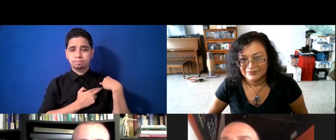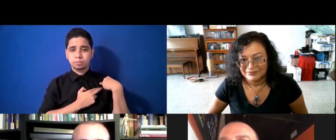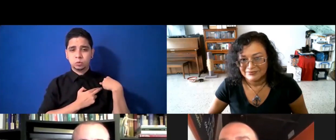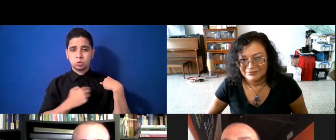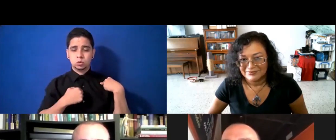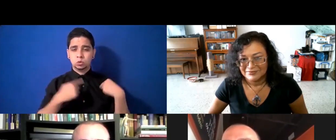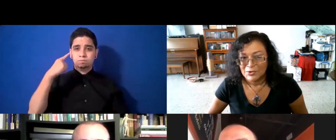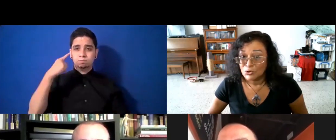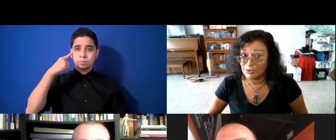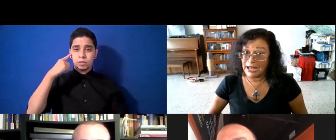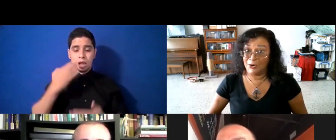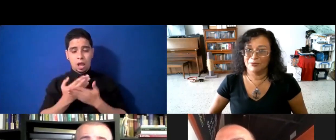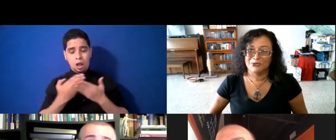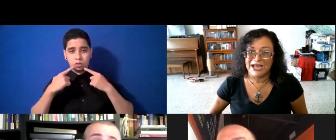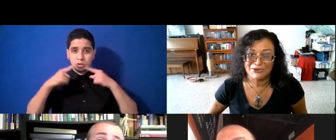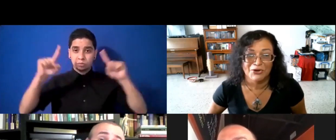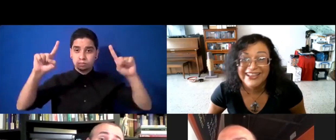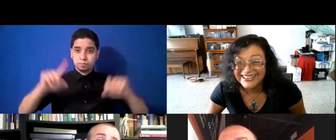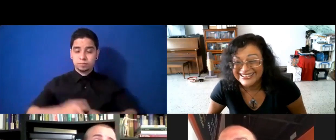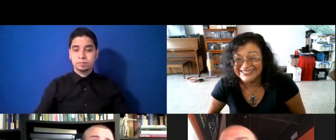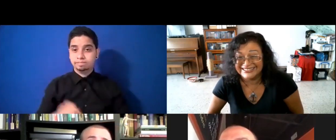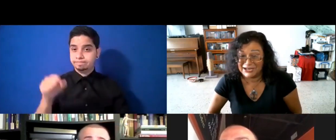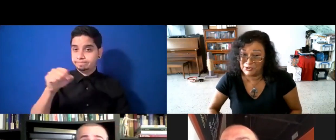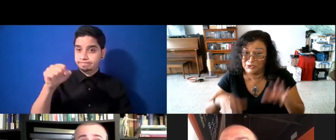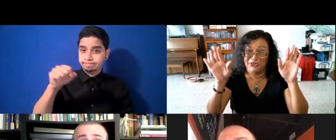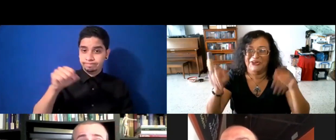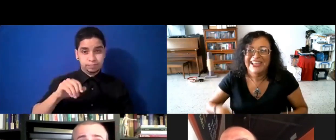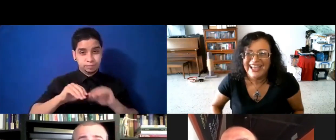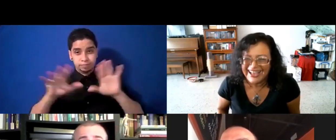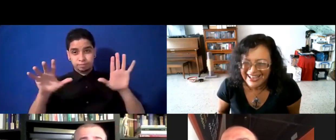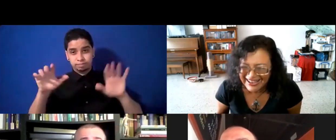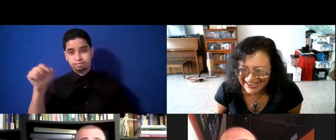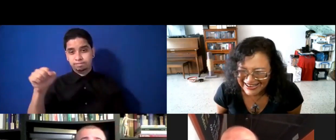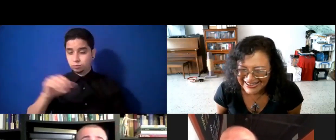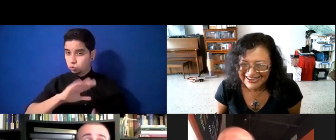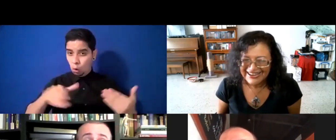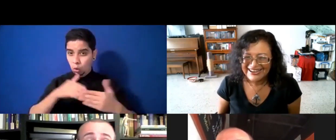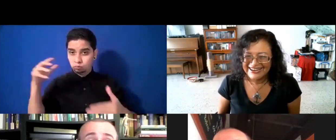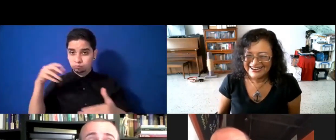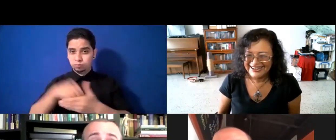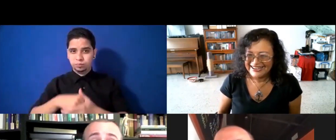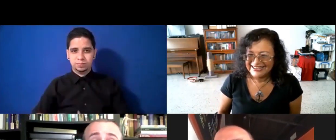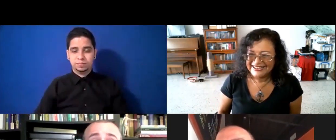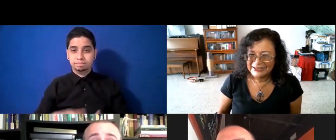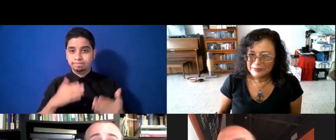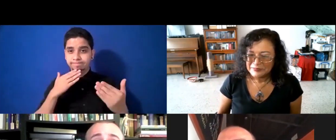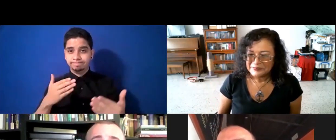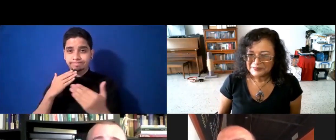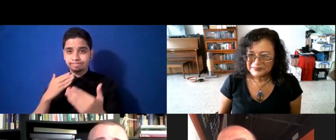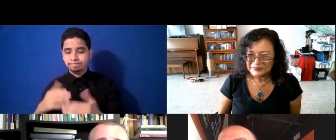se logró, y por eso, y por eso, Fran está